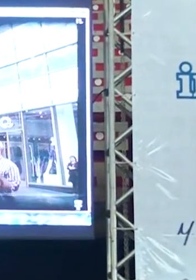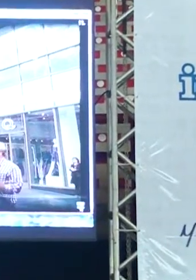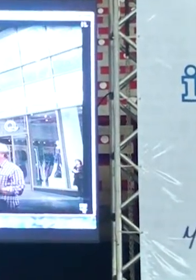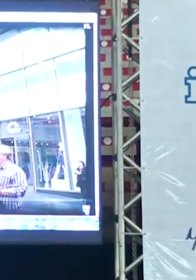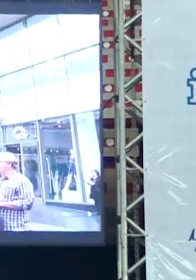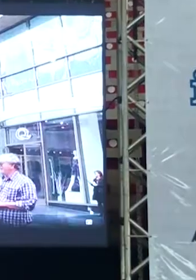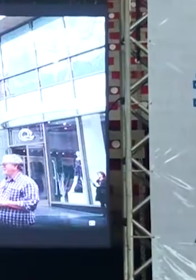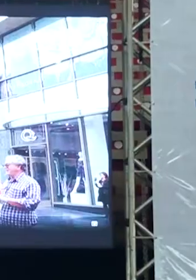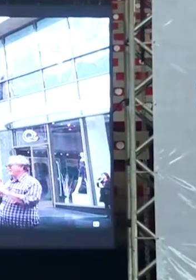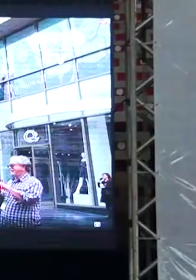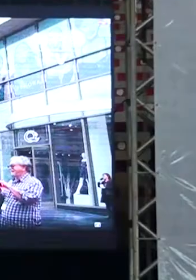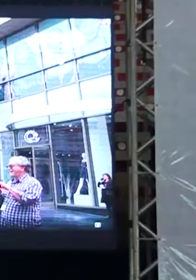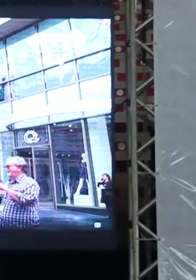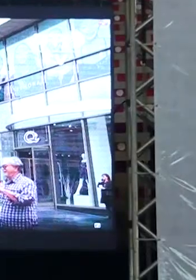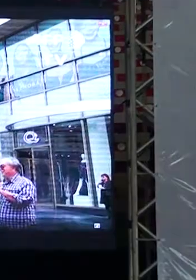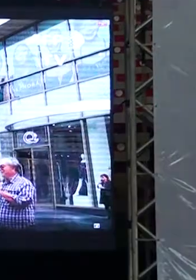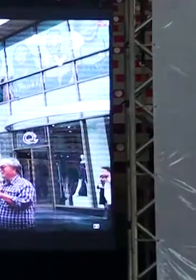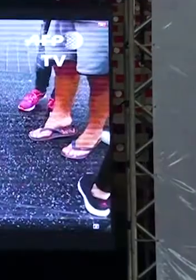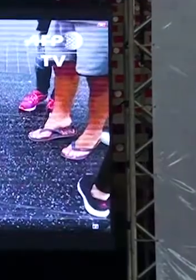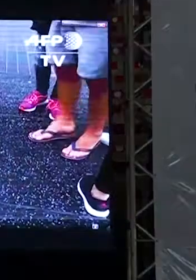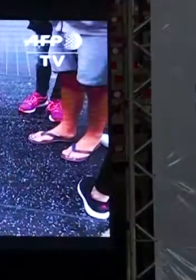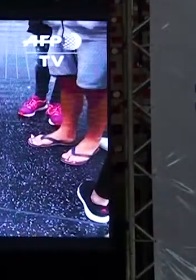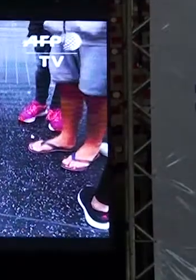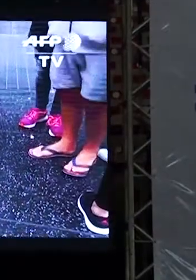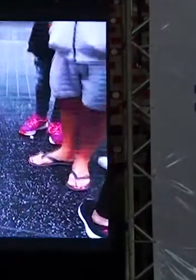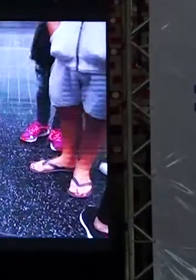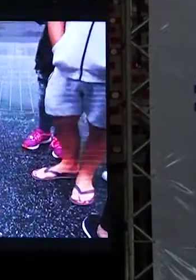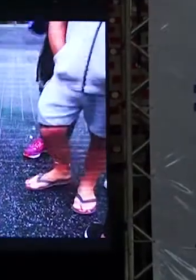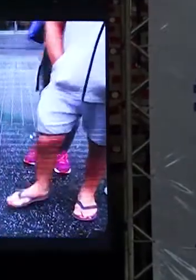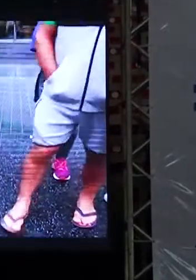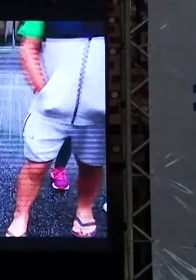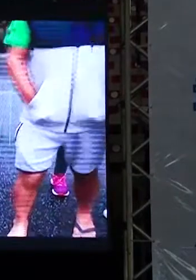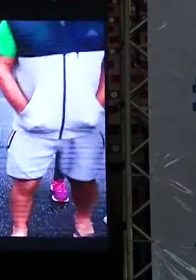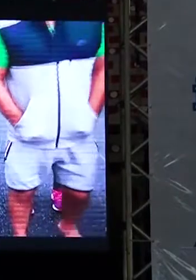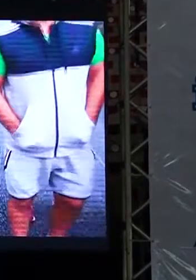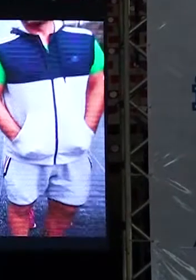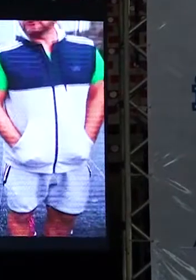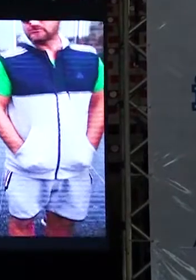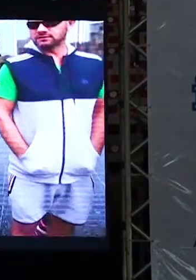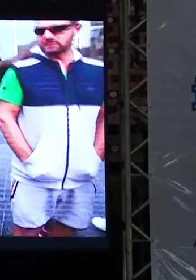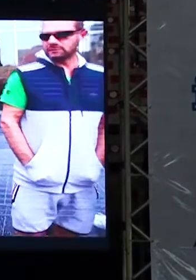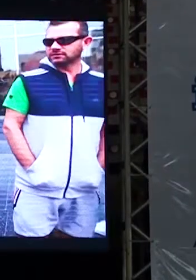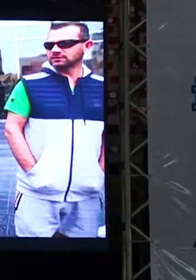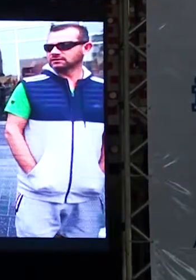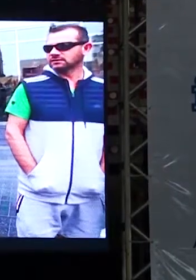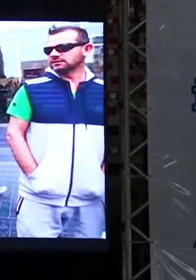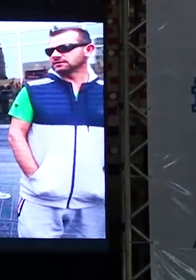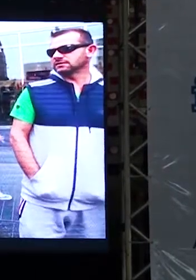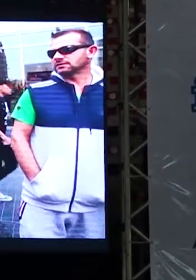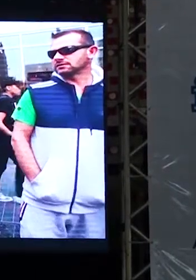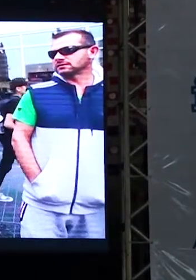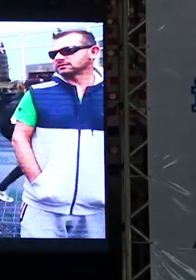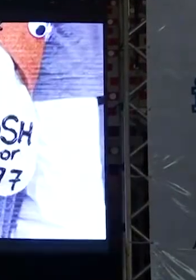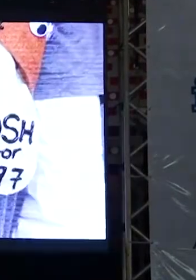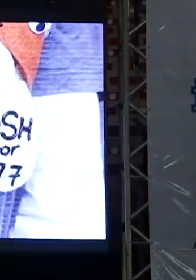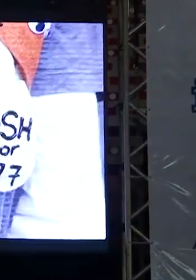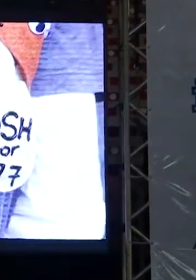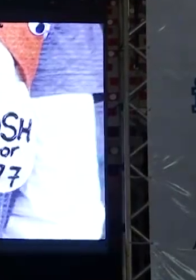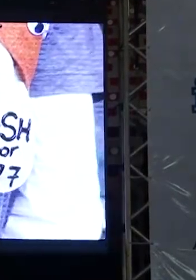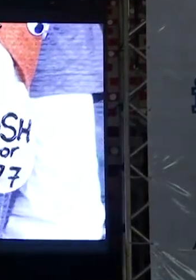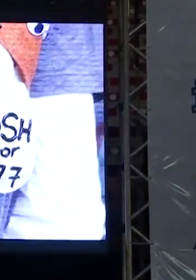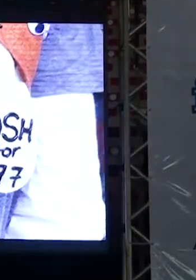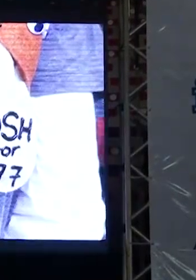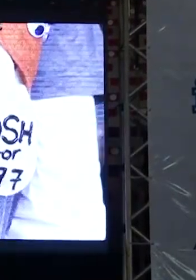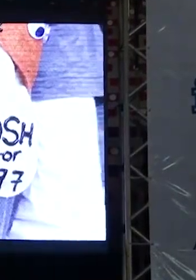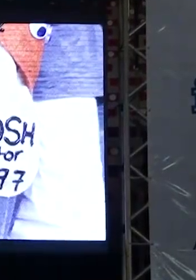se reuniram no domingo em Hollywood em apoio ao crescente movimento contra abusos sexuais no mundo do entretenimento o